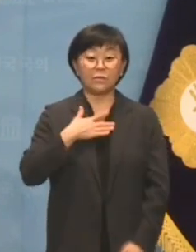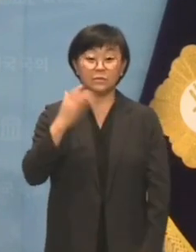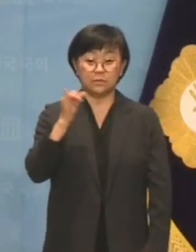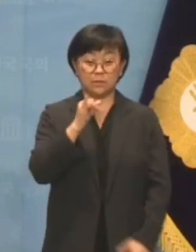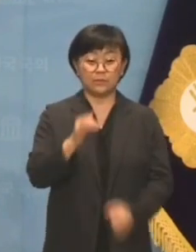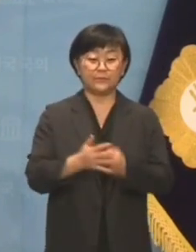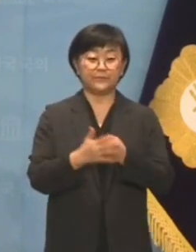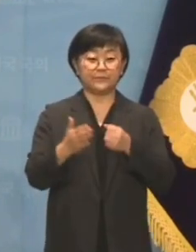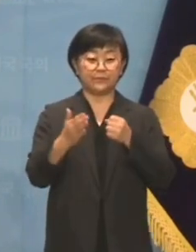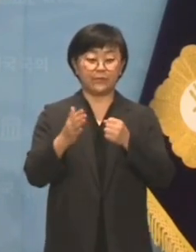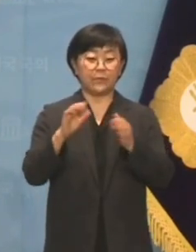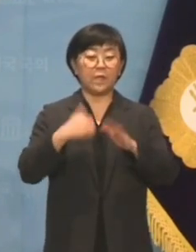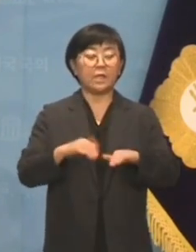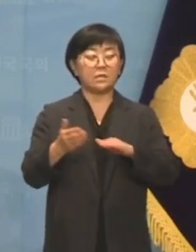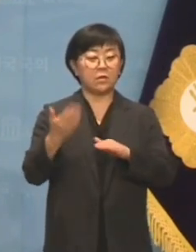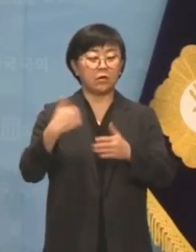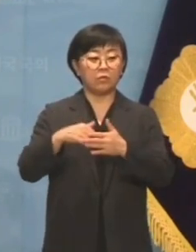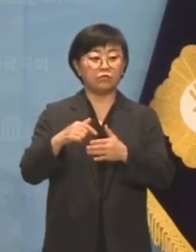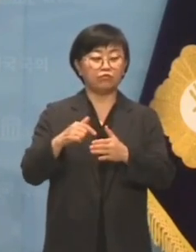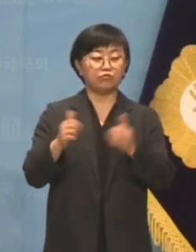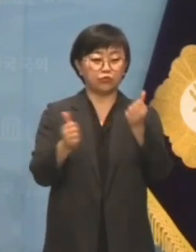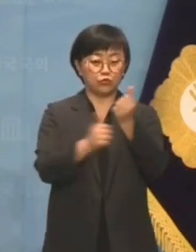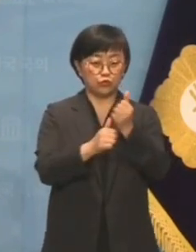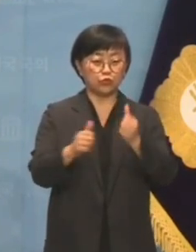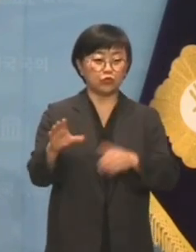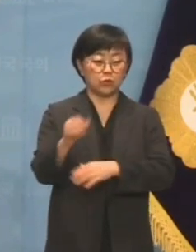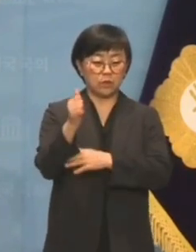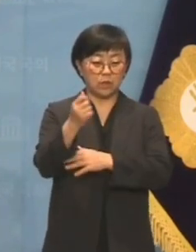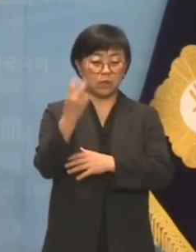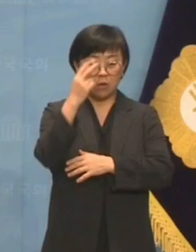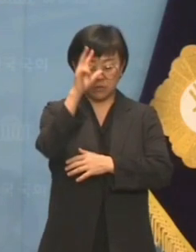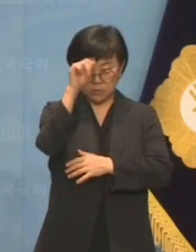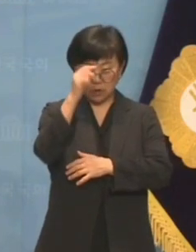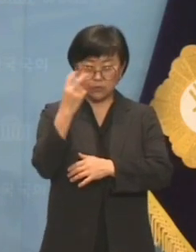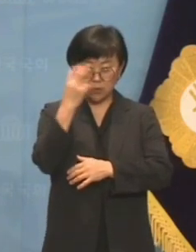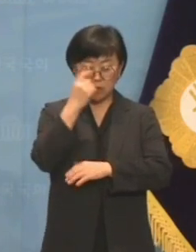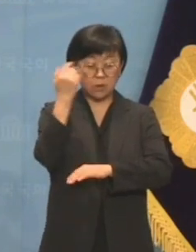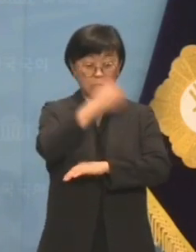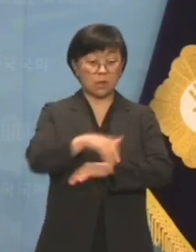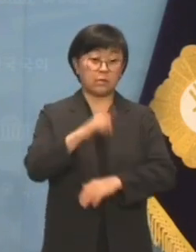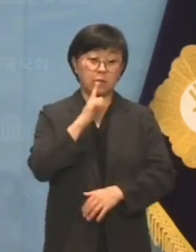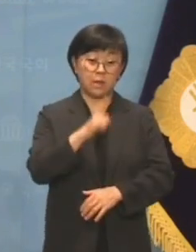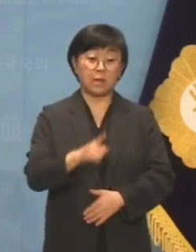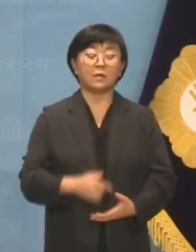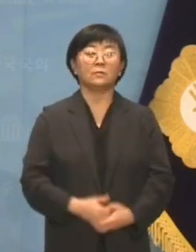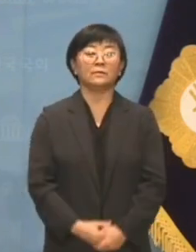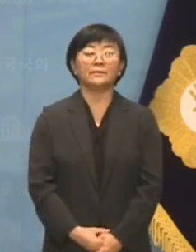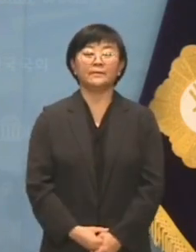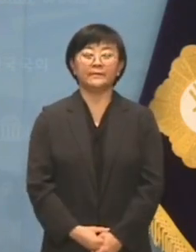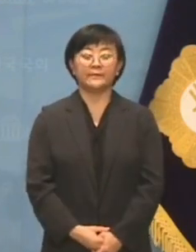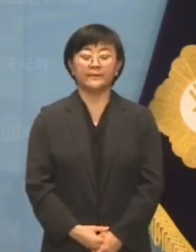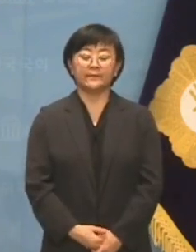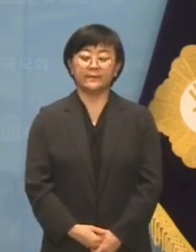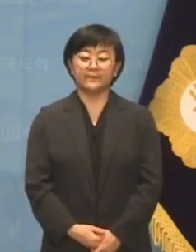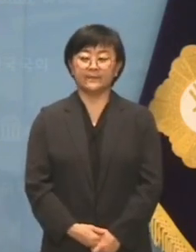그렇다면 이재명 부총장이 검찰 수사를 기획하고 있다는 말입니까?